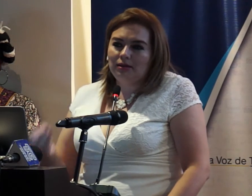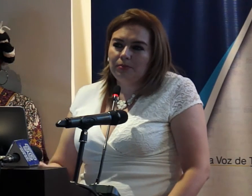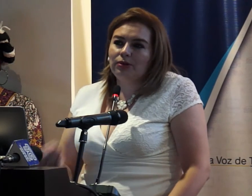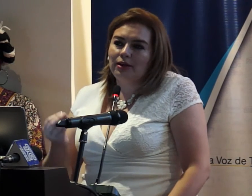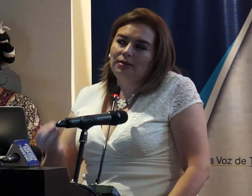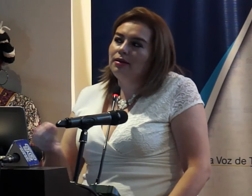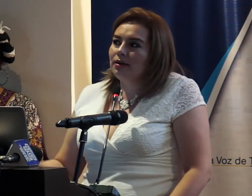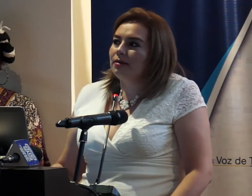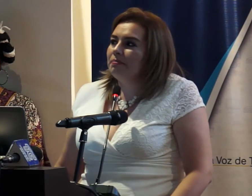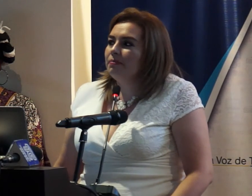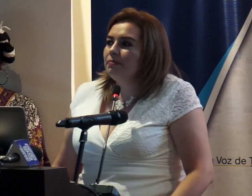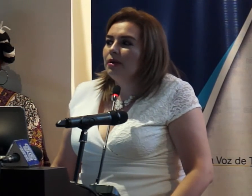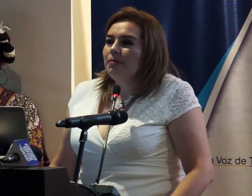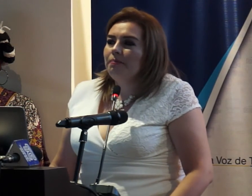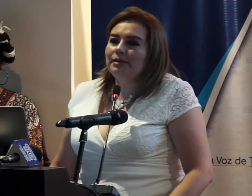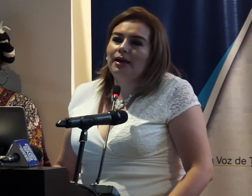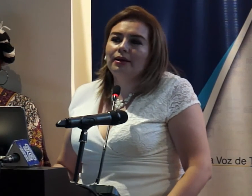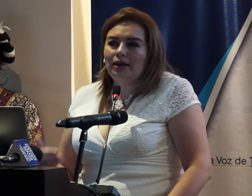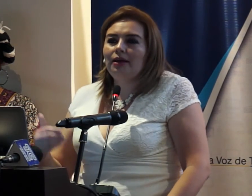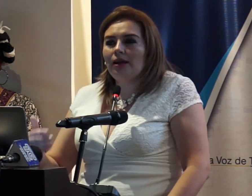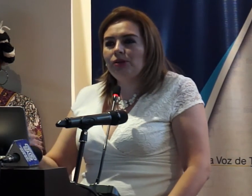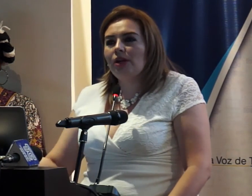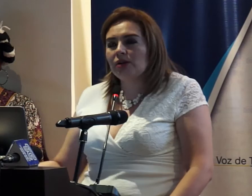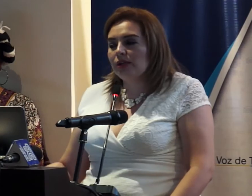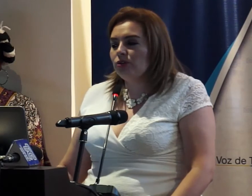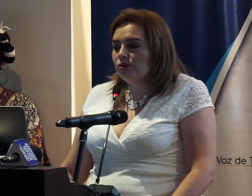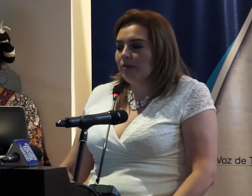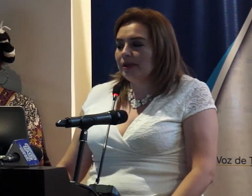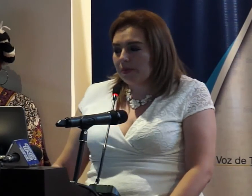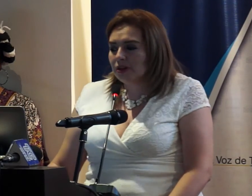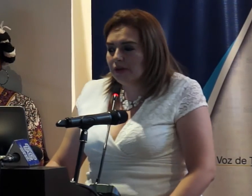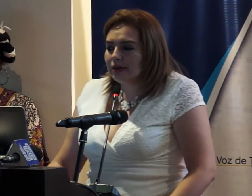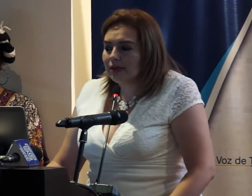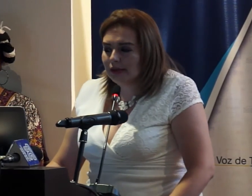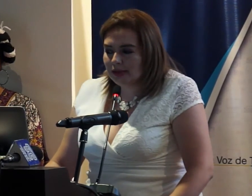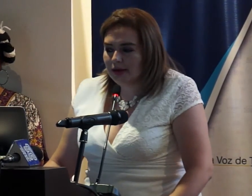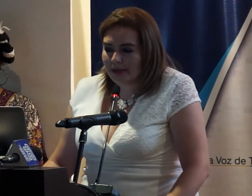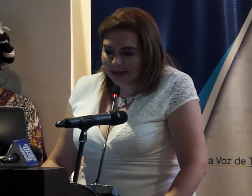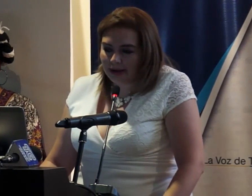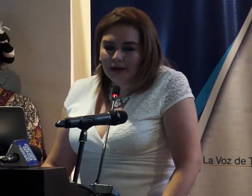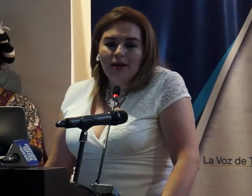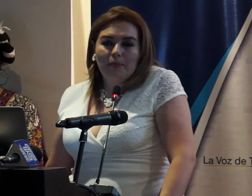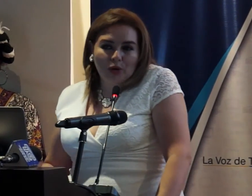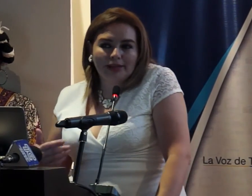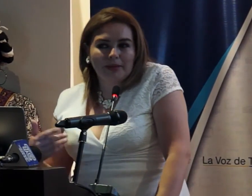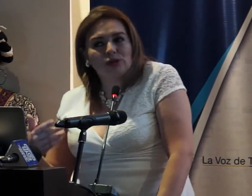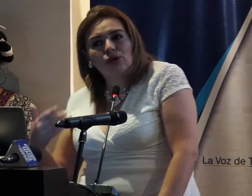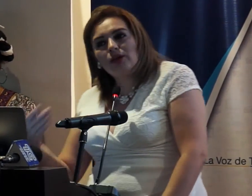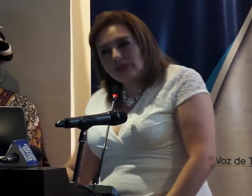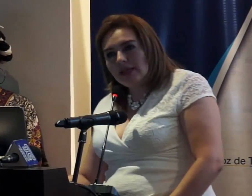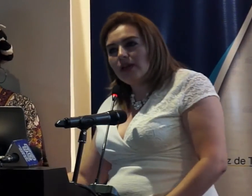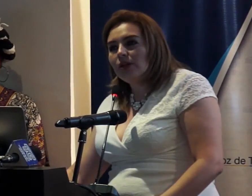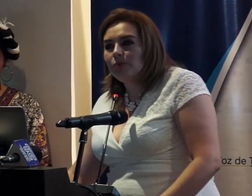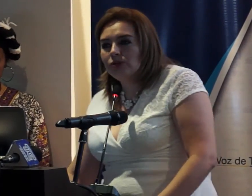es importante pensar que el ámbito de la regulación todavía está por definirse en esa materia pero en el tema de